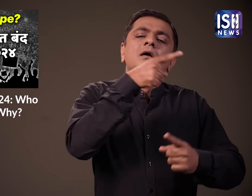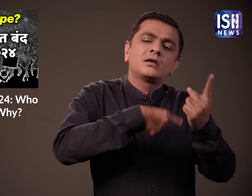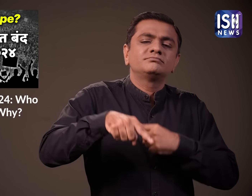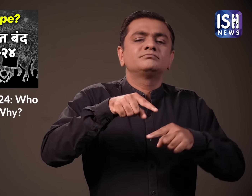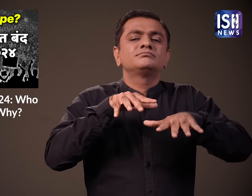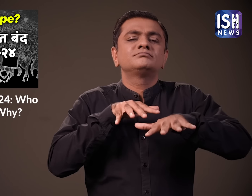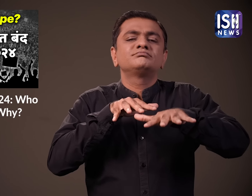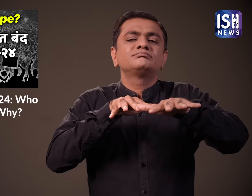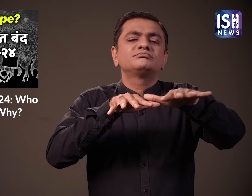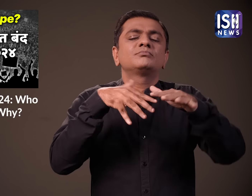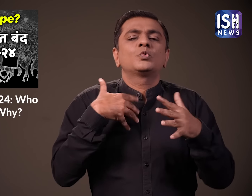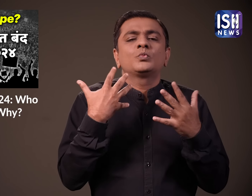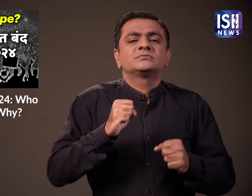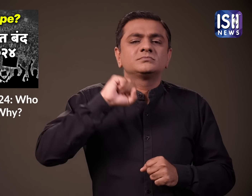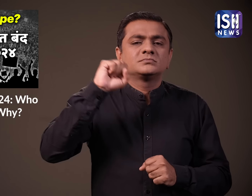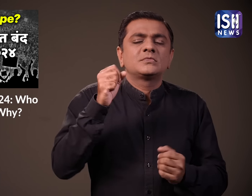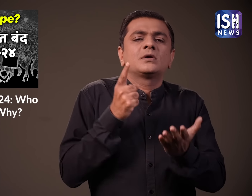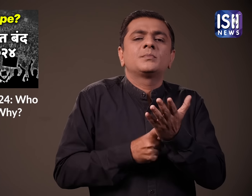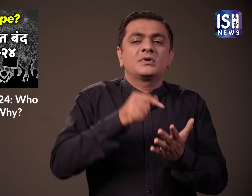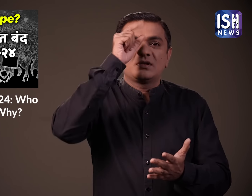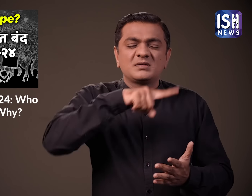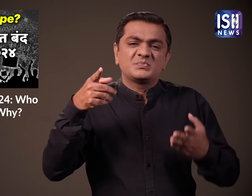यही वज़ा है कि उन्होंने भारत बंद का एलान किया